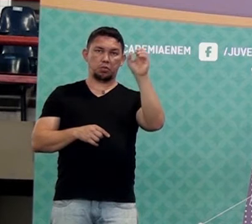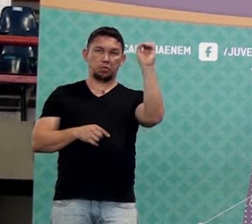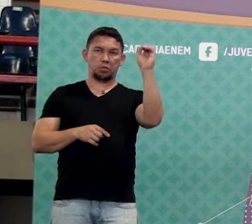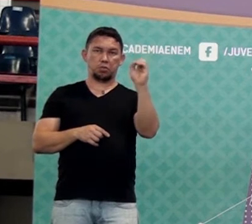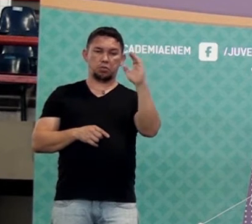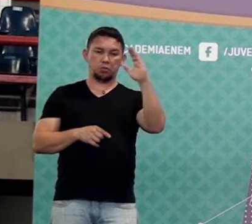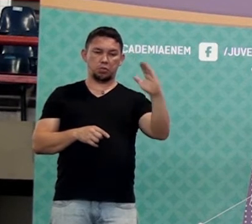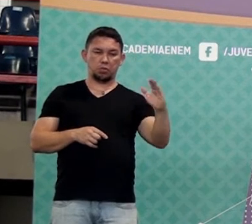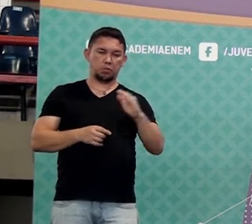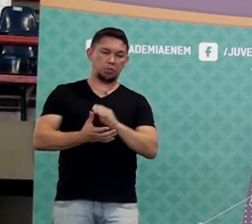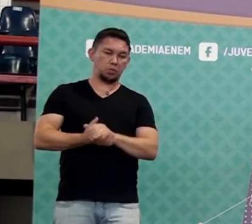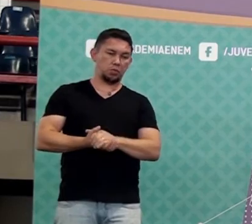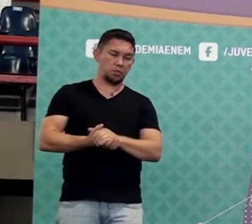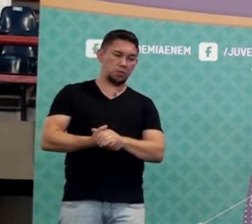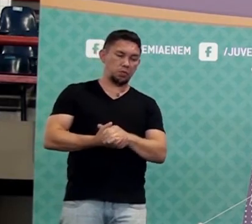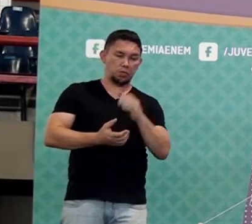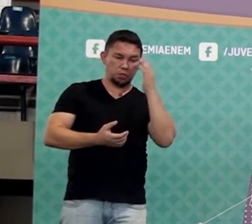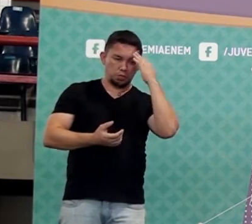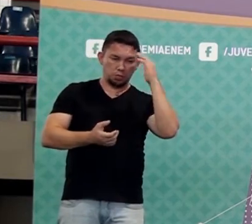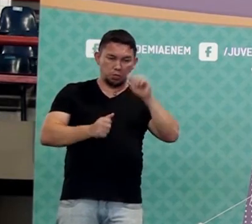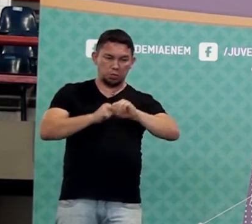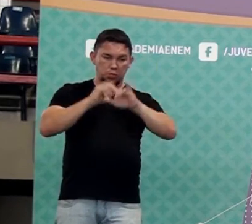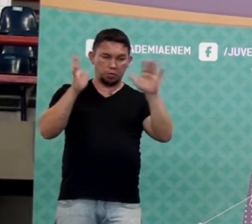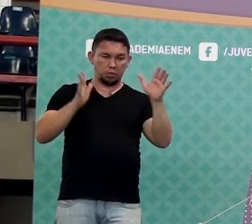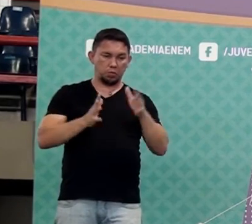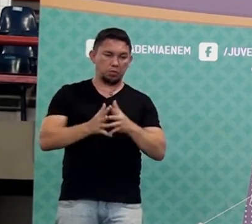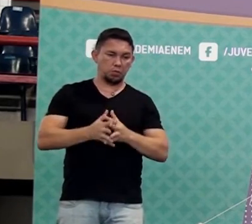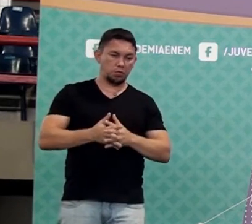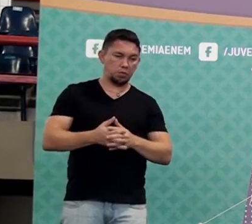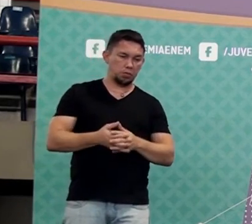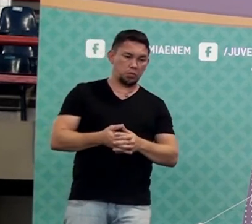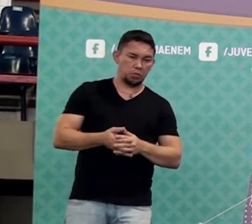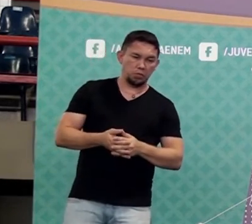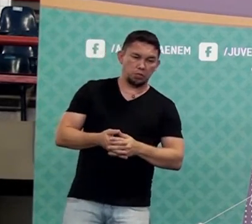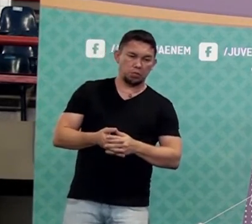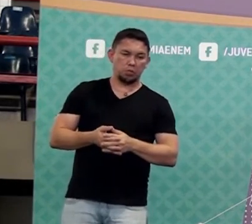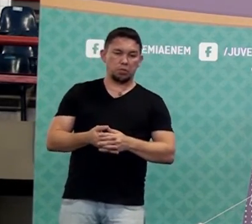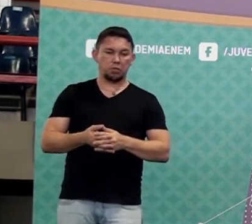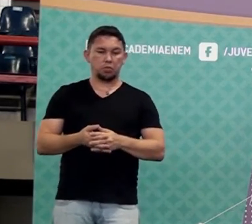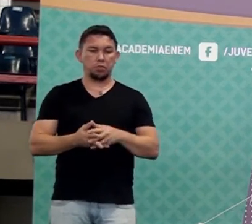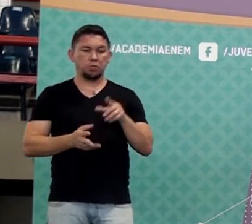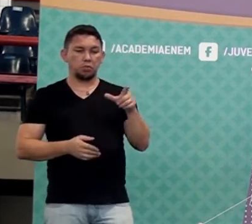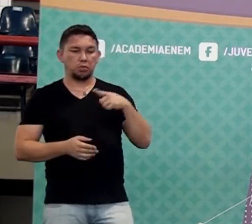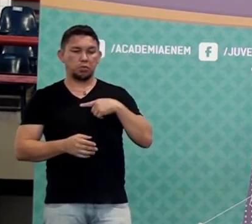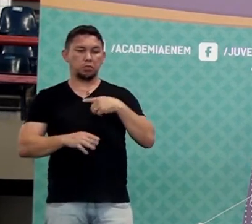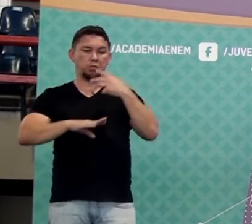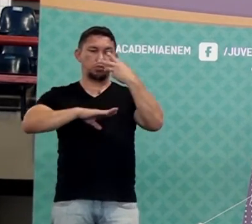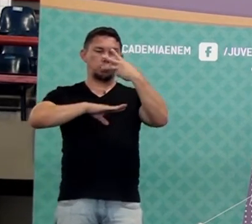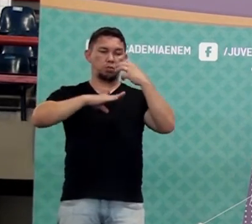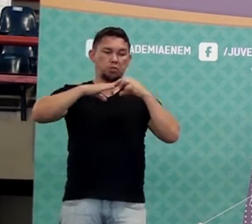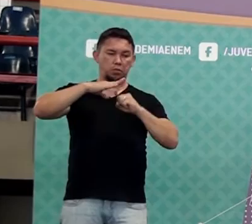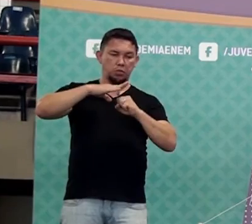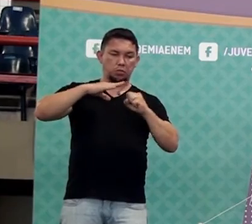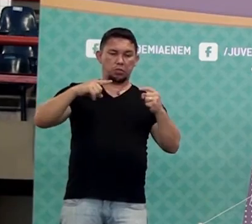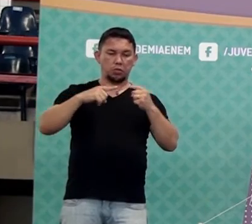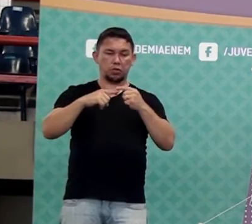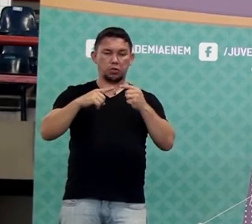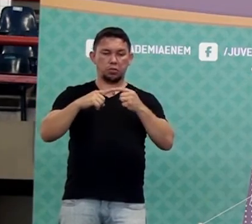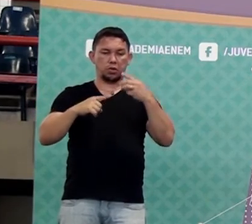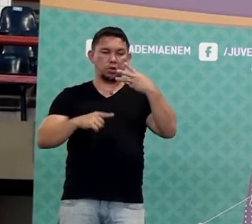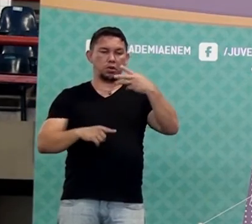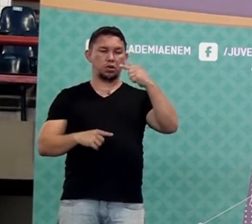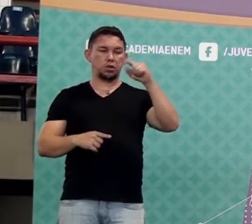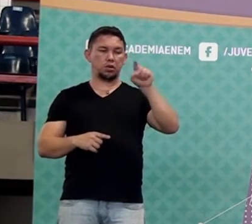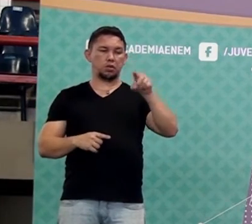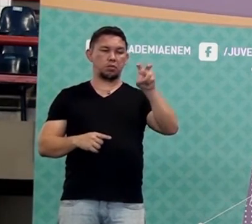cinco por cento. Tá claro? Então, responda a pergunta agora. Quanto por cento três é de oito? Trinta e sete